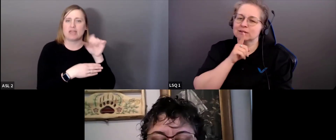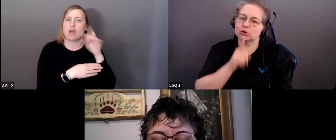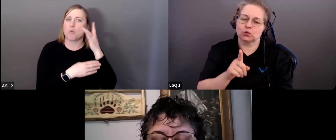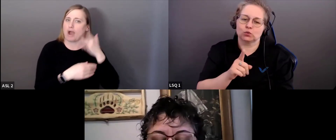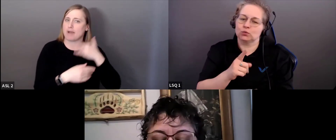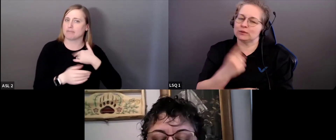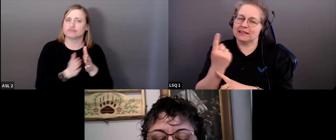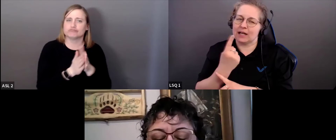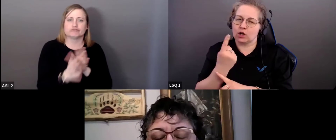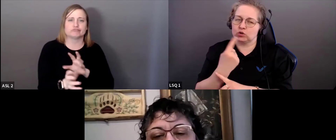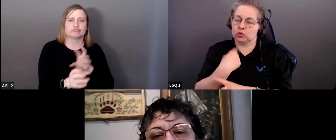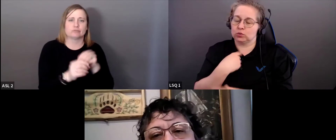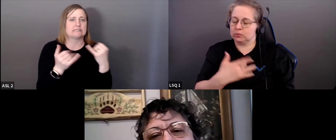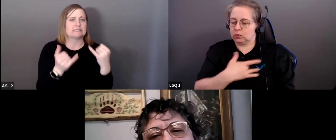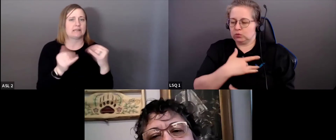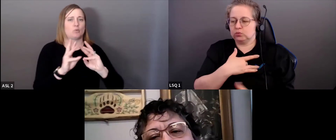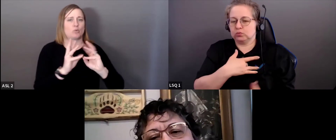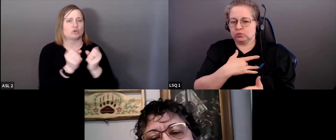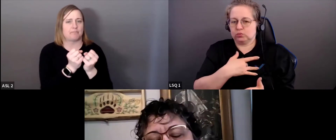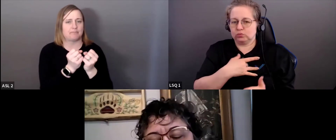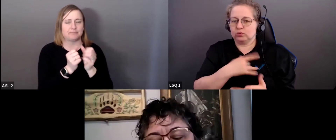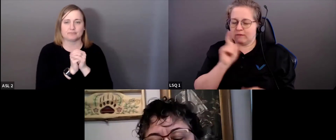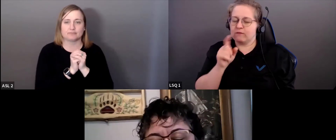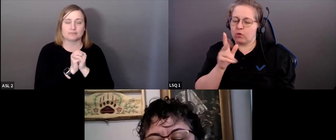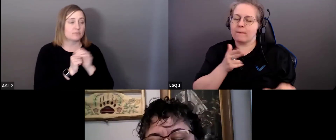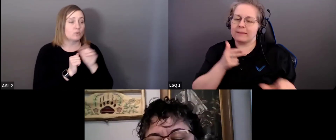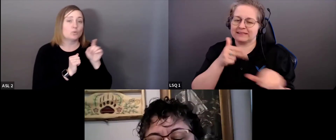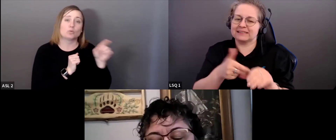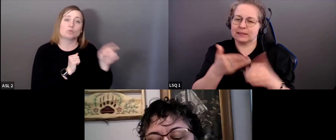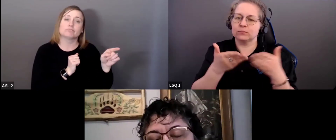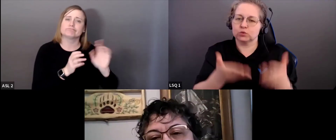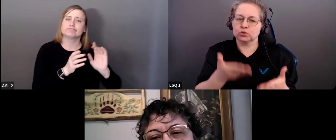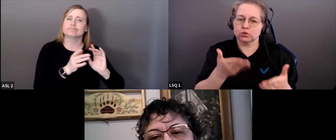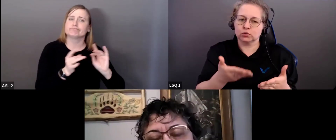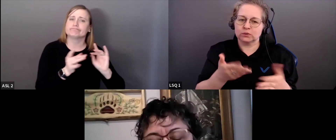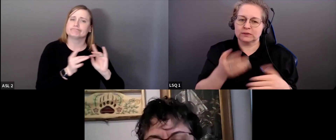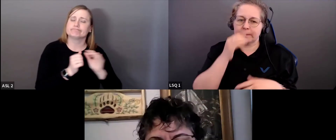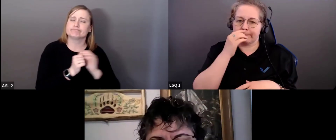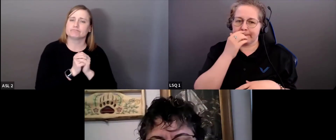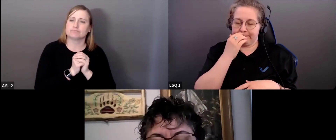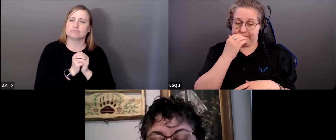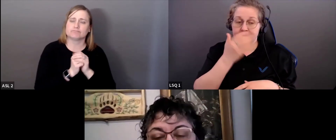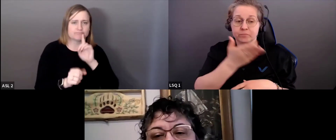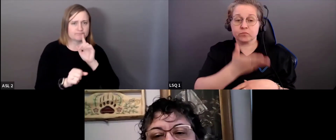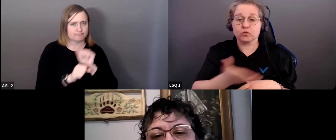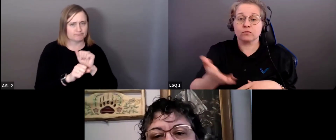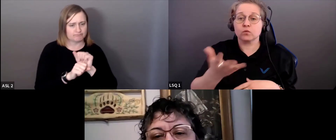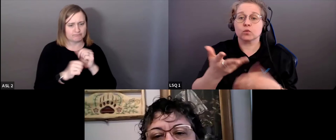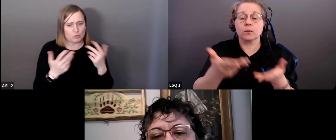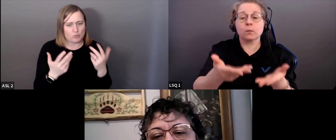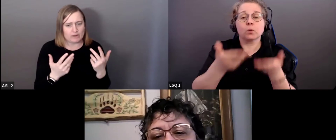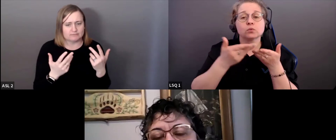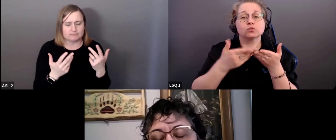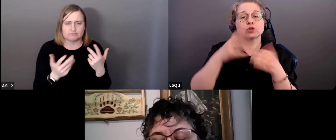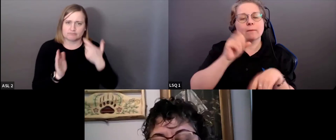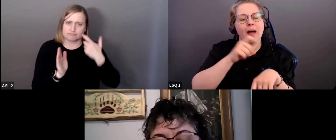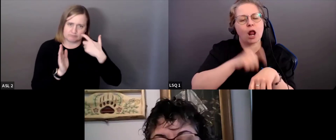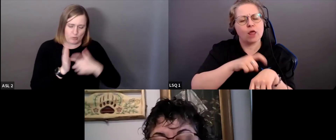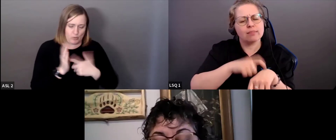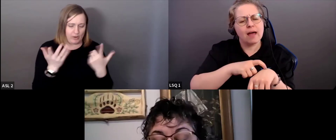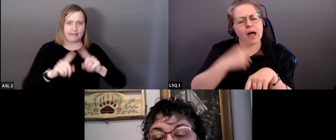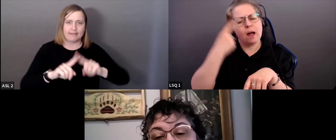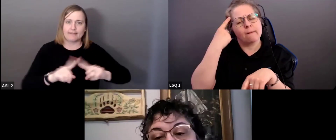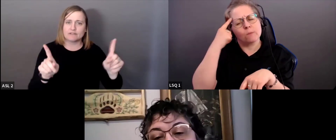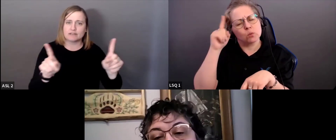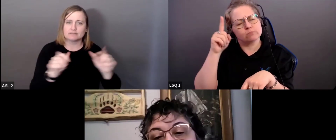'on a donné envie de participer à la séance d'aujourd'hui. Vous avez suggéré qu'on prenne le temps de comprendre les